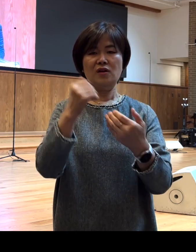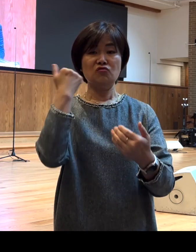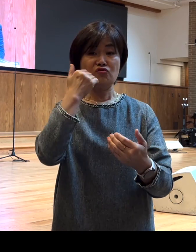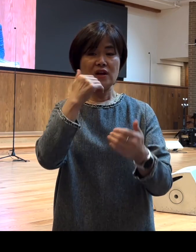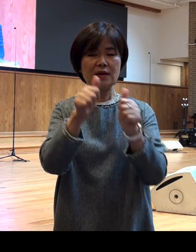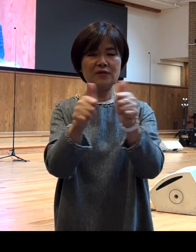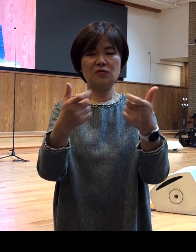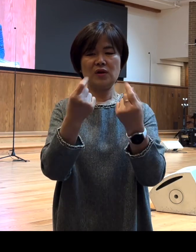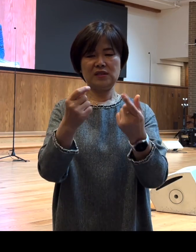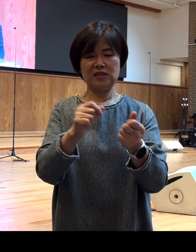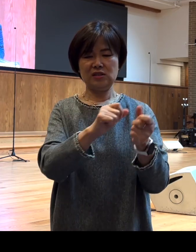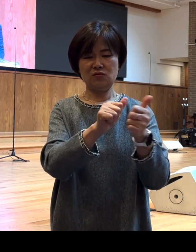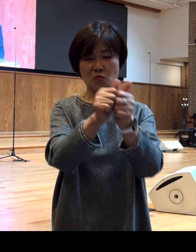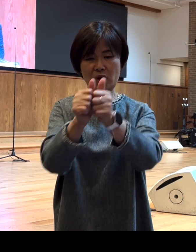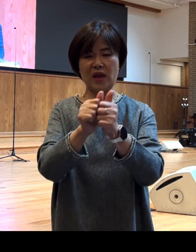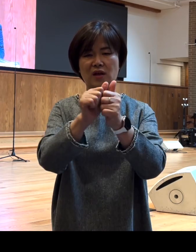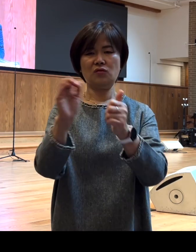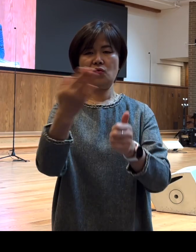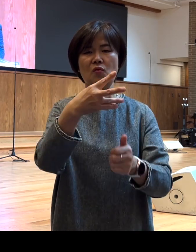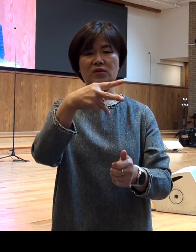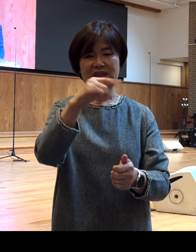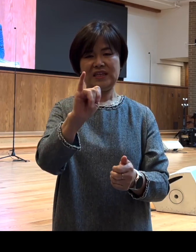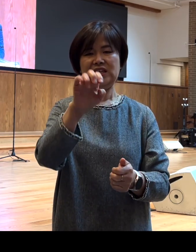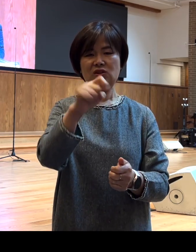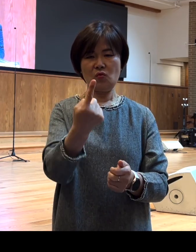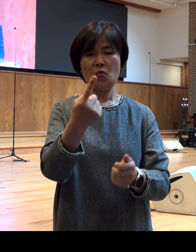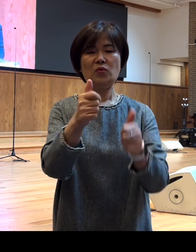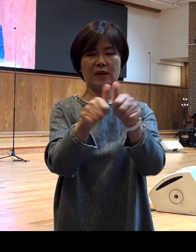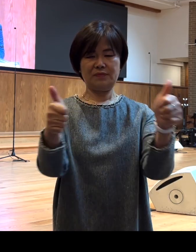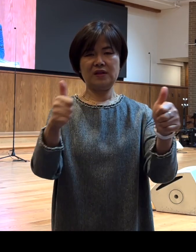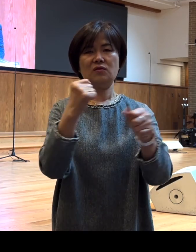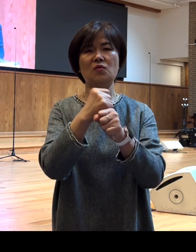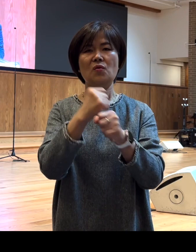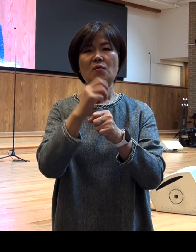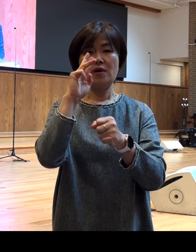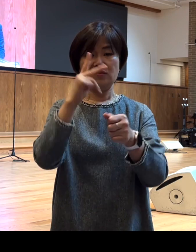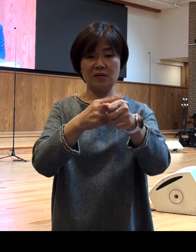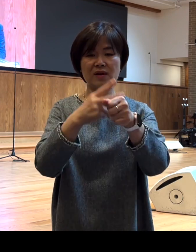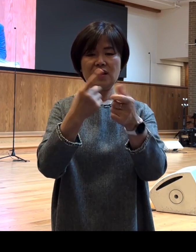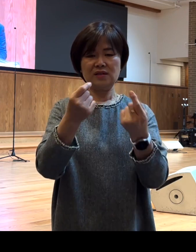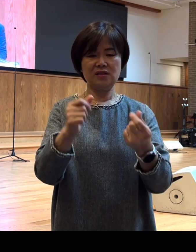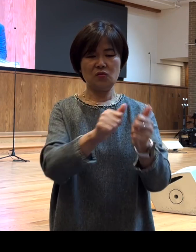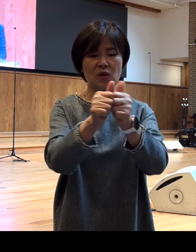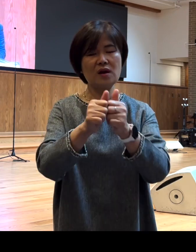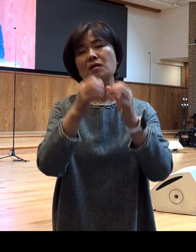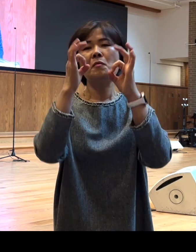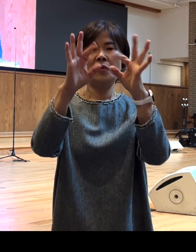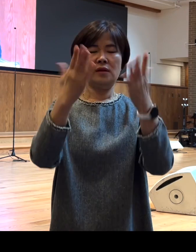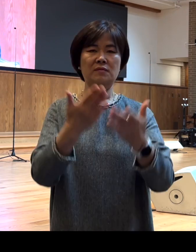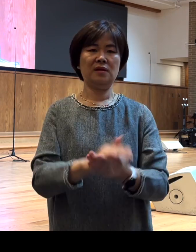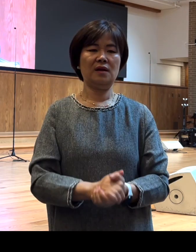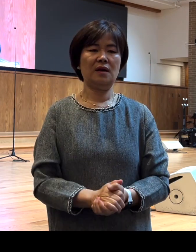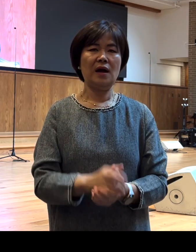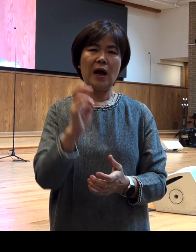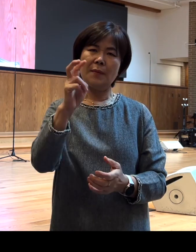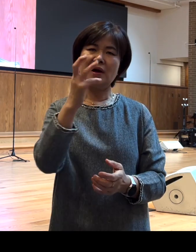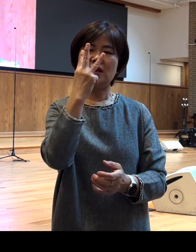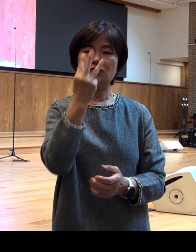동행했을 뿐만 아니라 디도라고 하는 형제도 바울과 동행한 것을 볼 수 있습니다 아마 예루살렘 교회